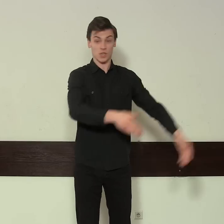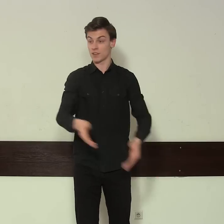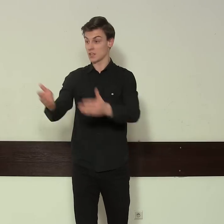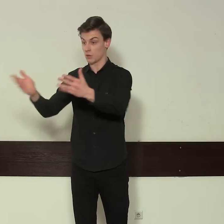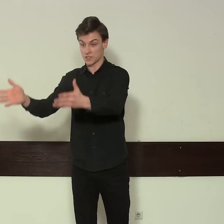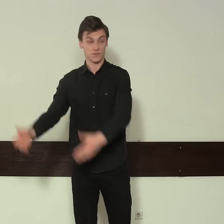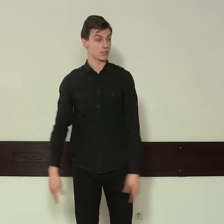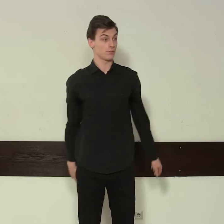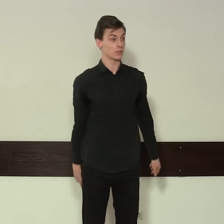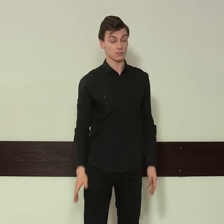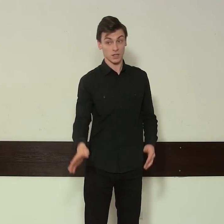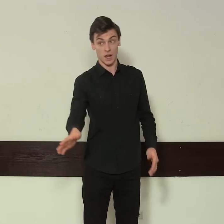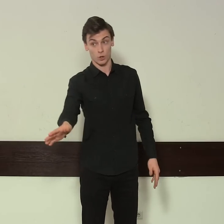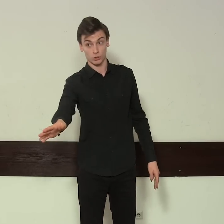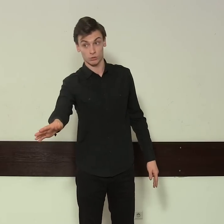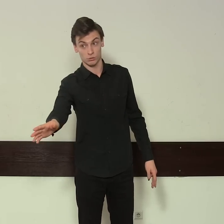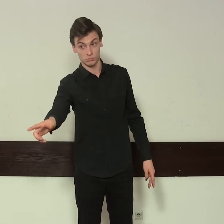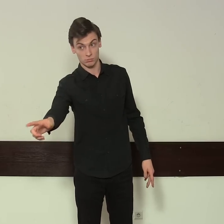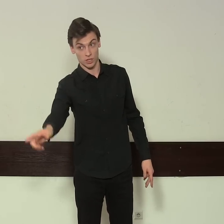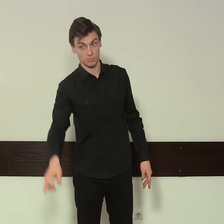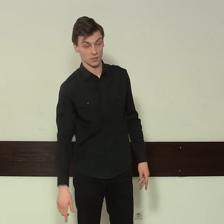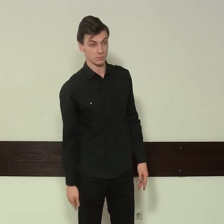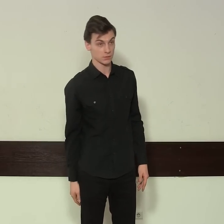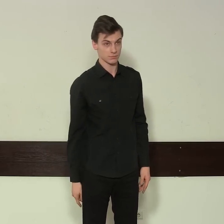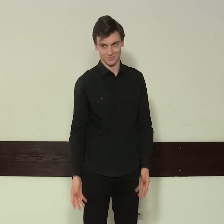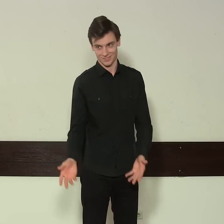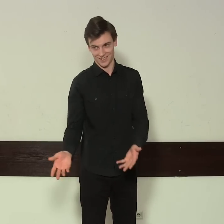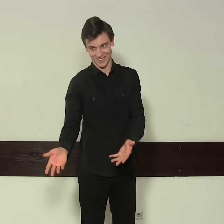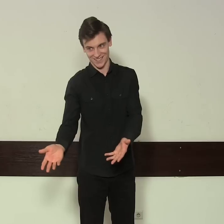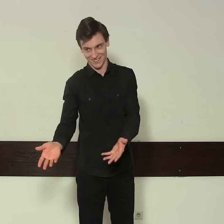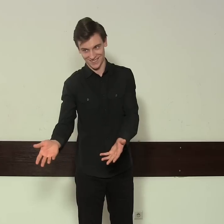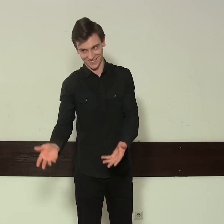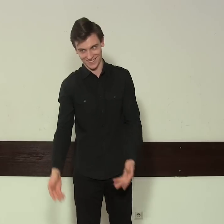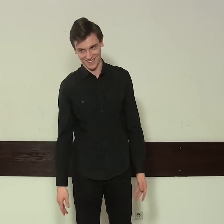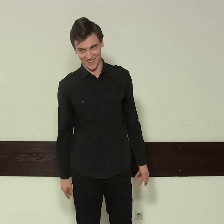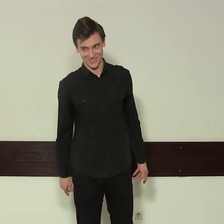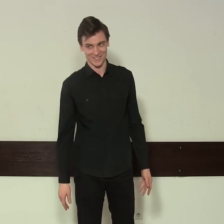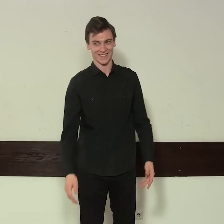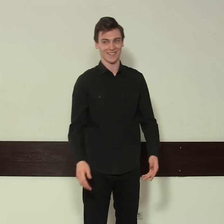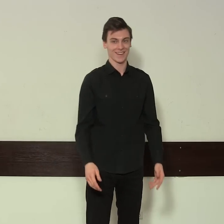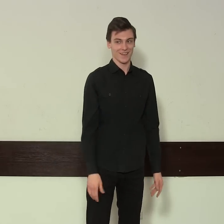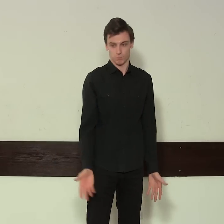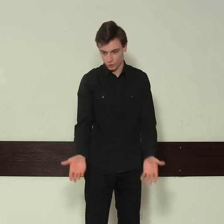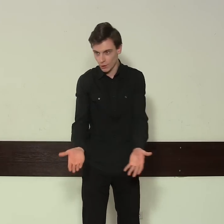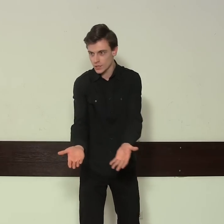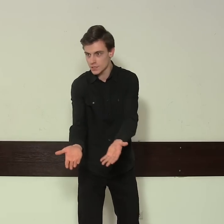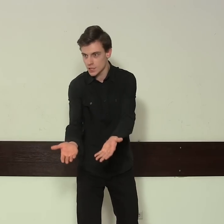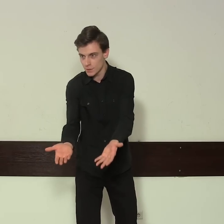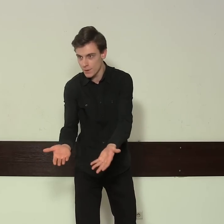przebęzeł końce wstać do wozy. Raportu nie podam, tak się nikt nie bawi. Bóg dał ręce, żeby